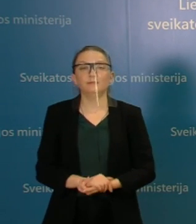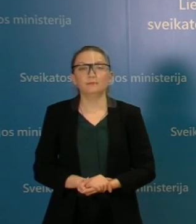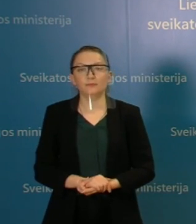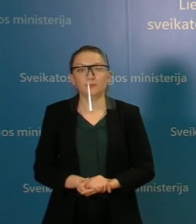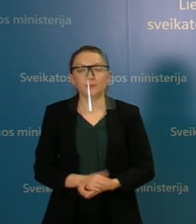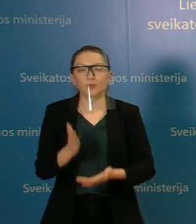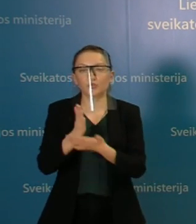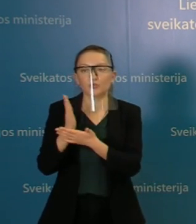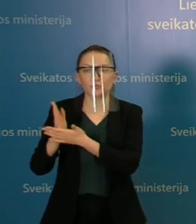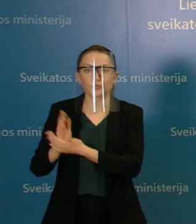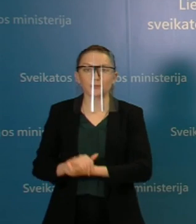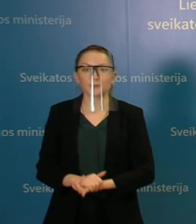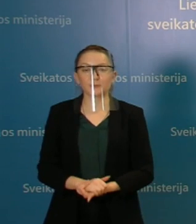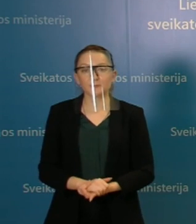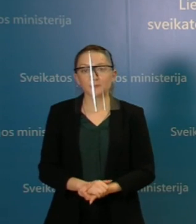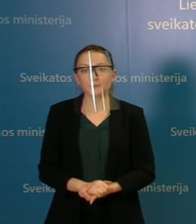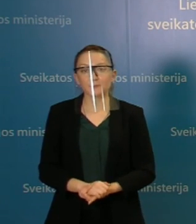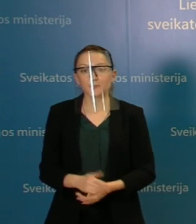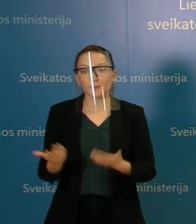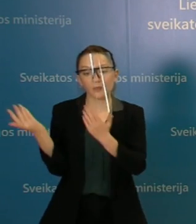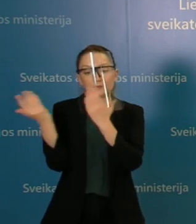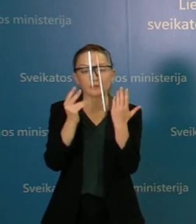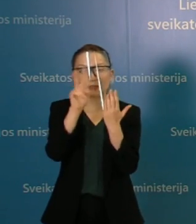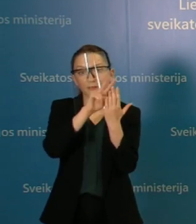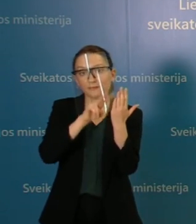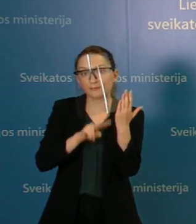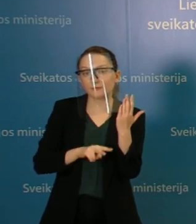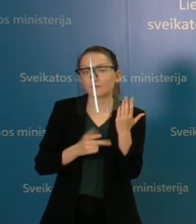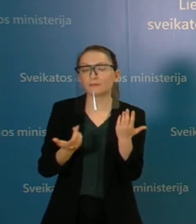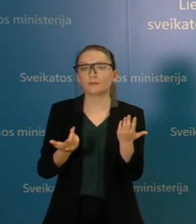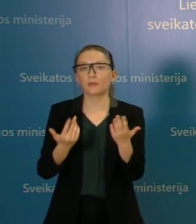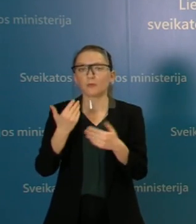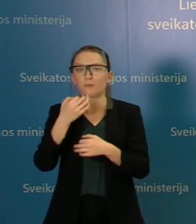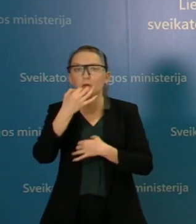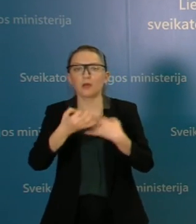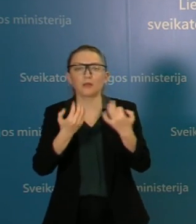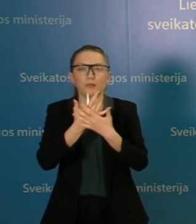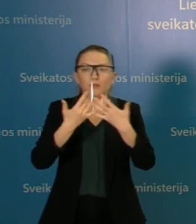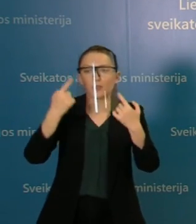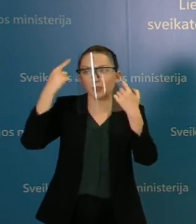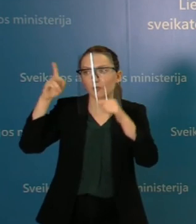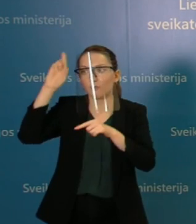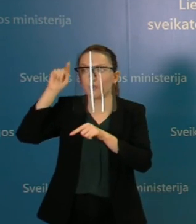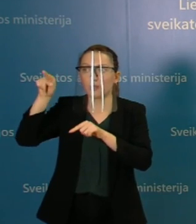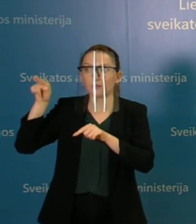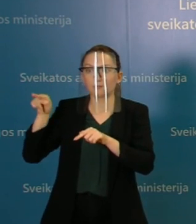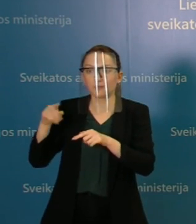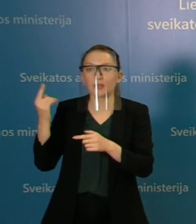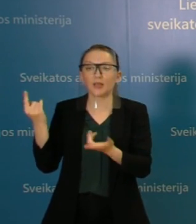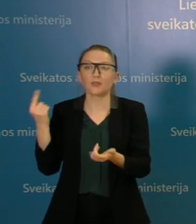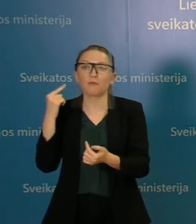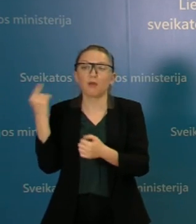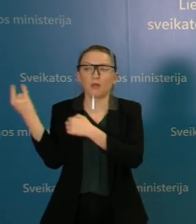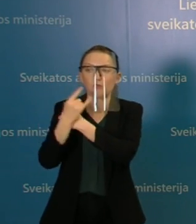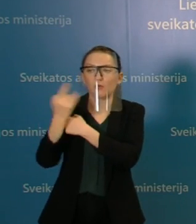man kartais tenka skaityti tokių pasisakymų, kad kitose šalise nemėluojant